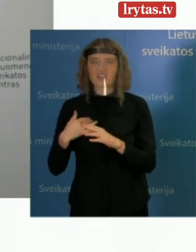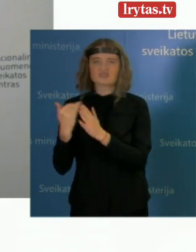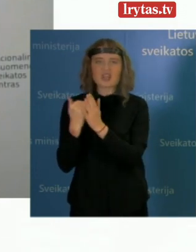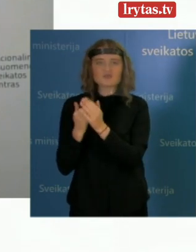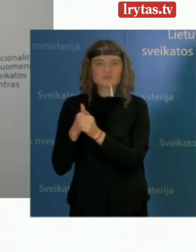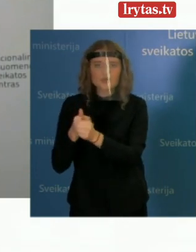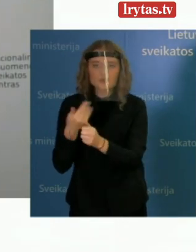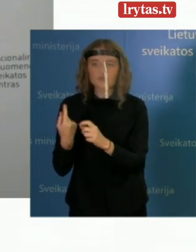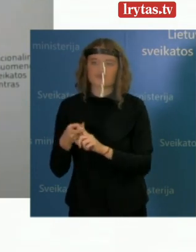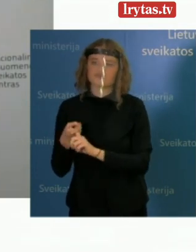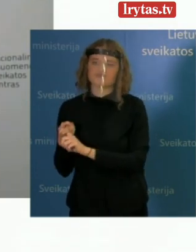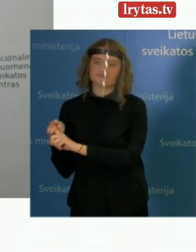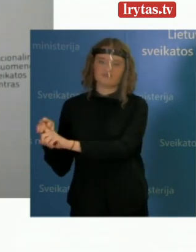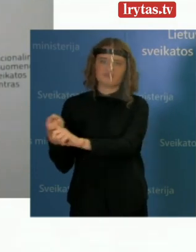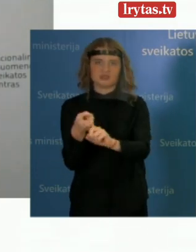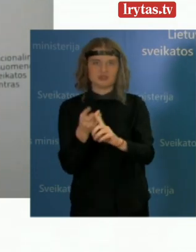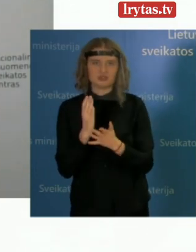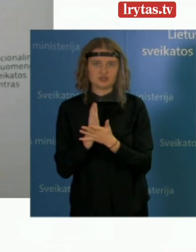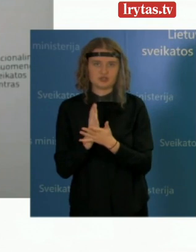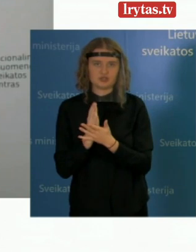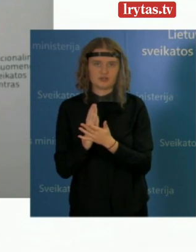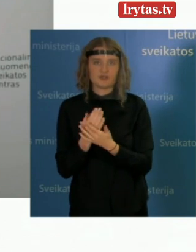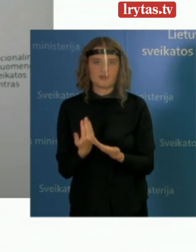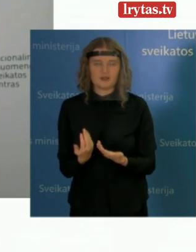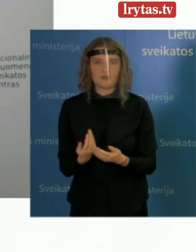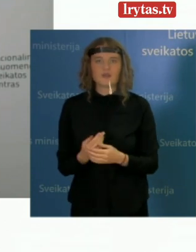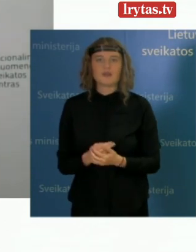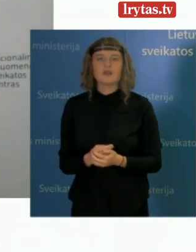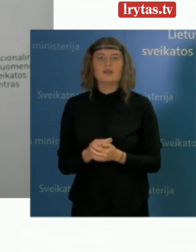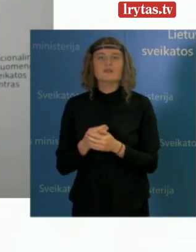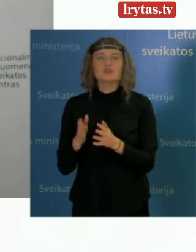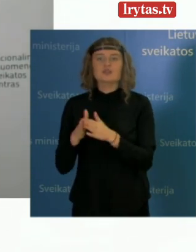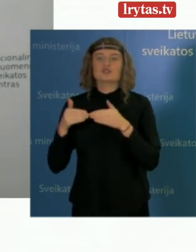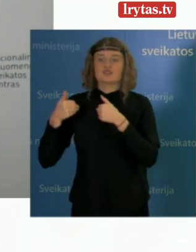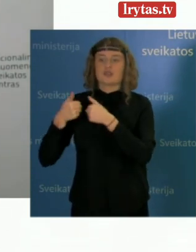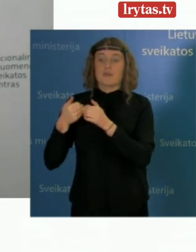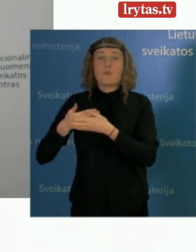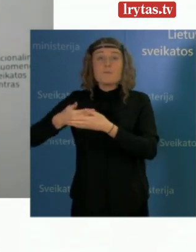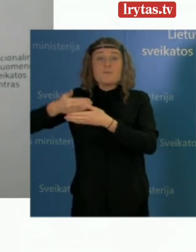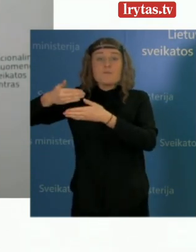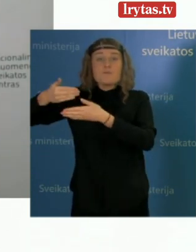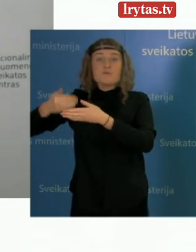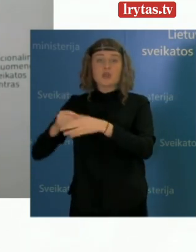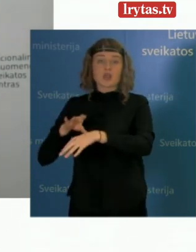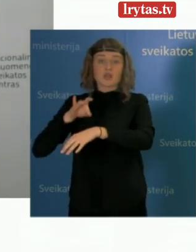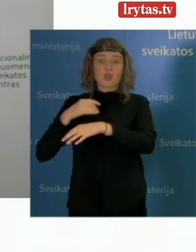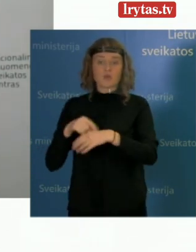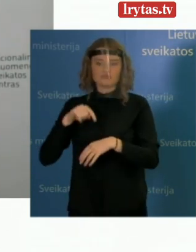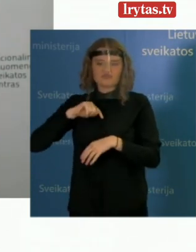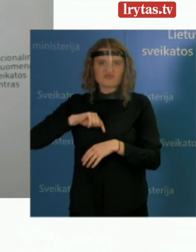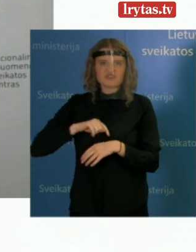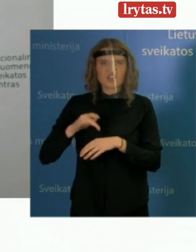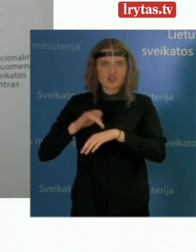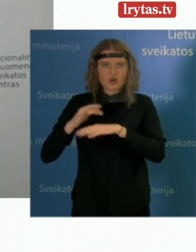asmenys, arba būtent dėl to, kad jie asmenys dar prieš pasireiškinti simptomams, yra asmens užsikrėčiamuojų periodų